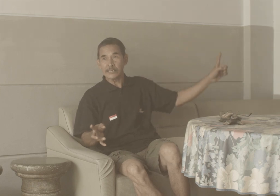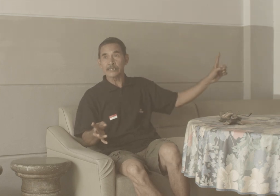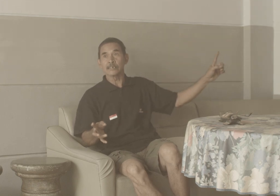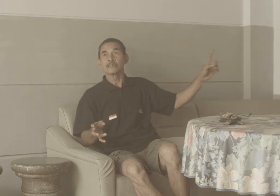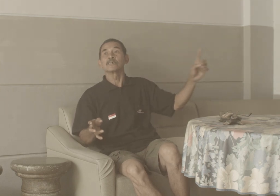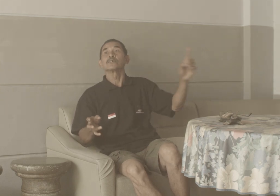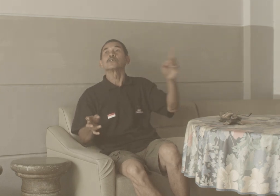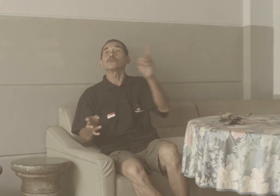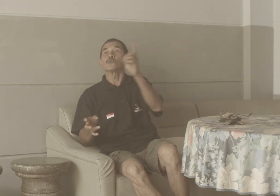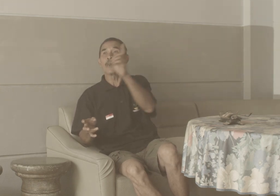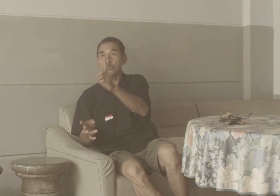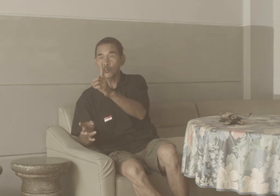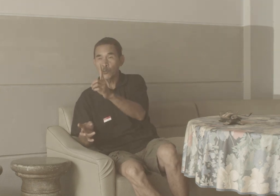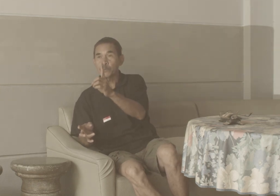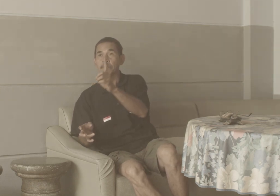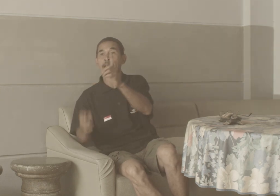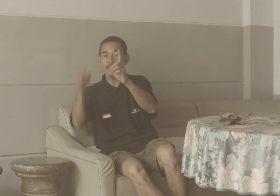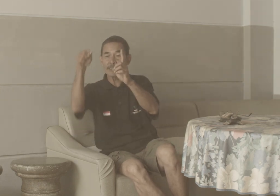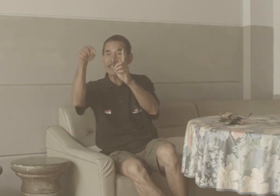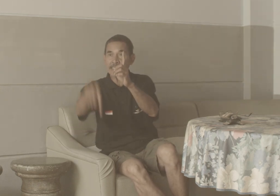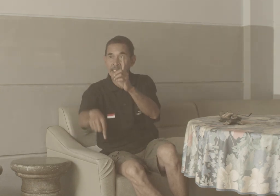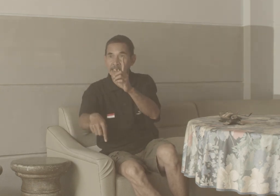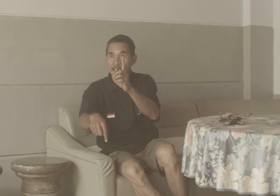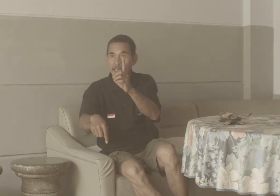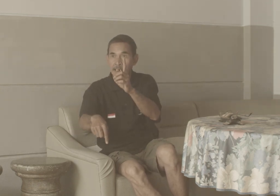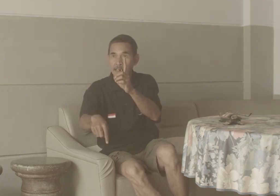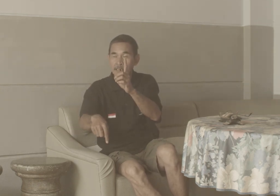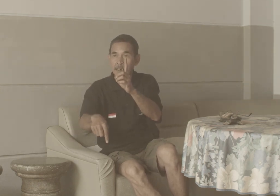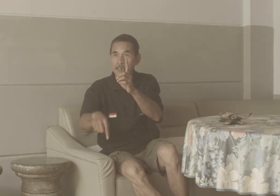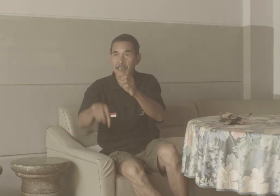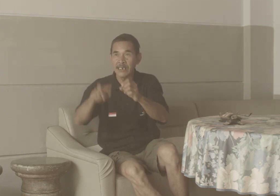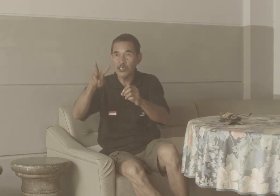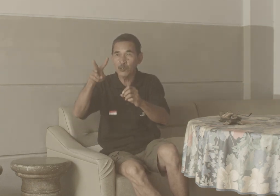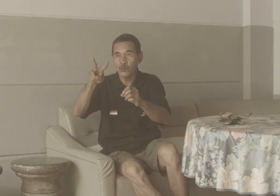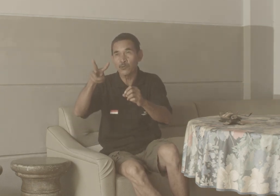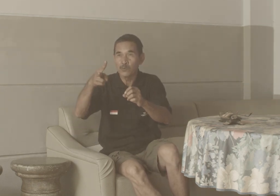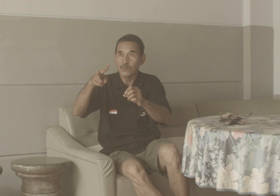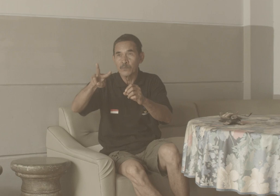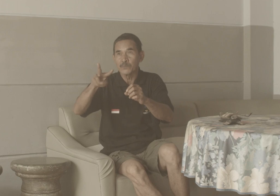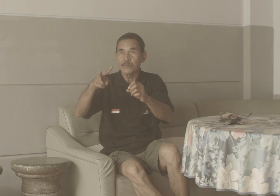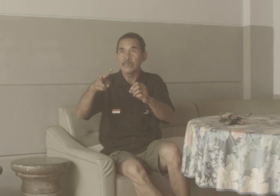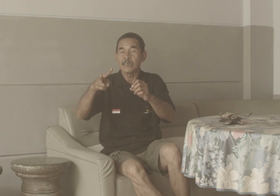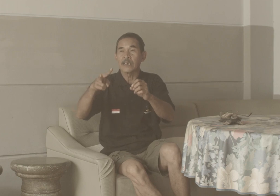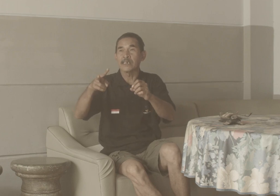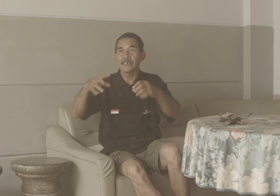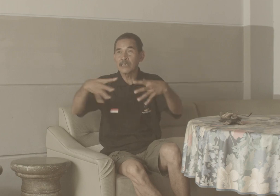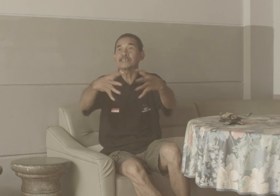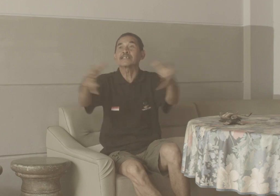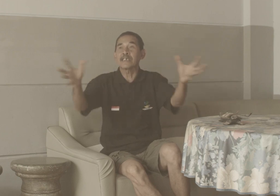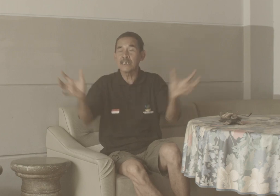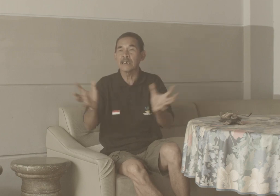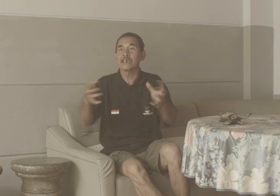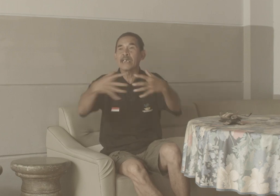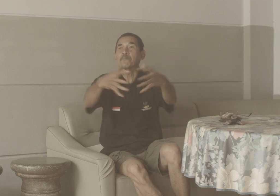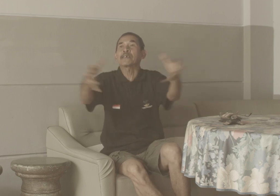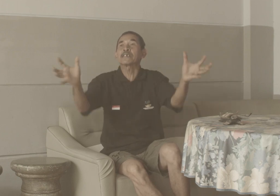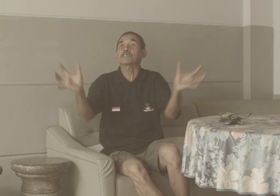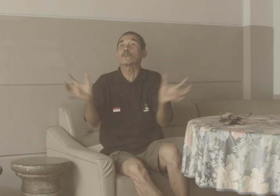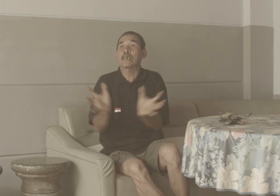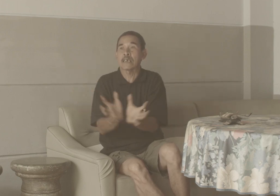One group Must be Stay here Like that There is two And then They still Dia masih Saudara